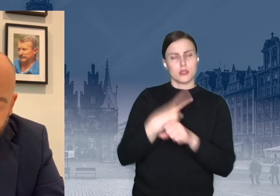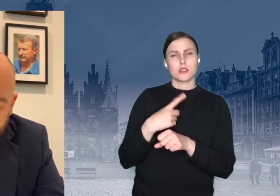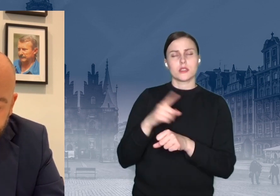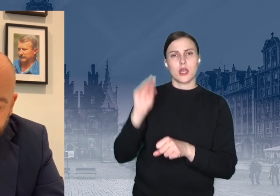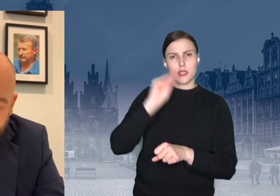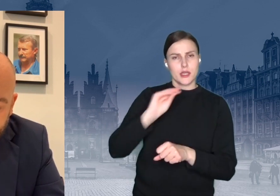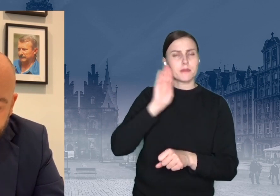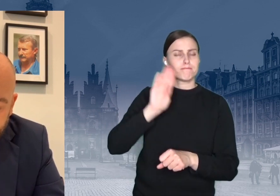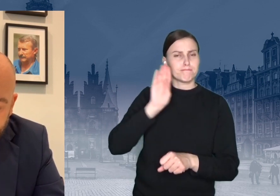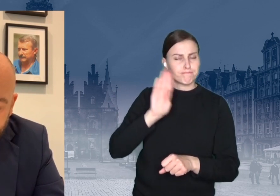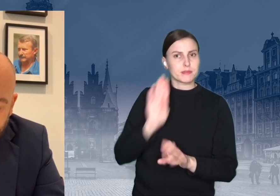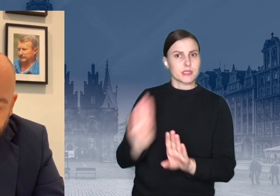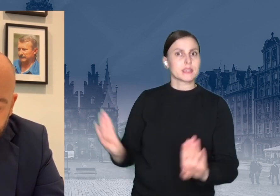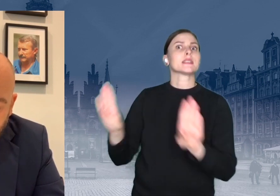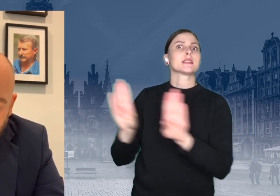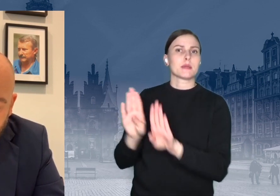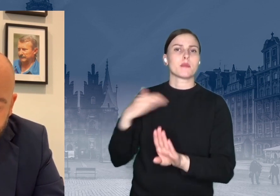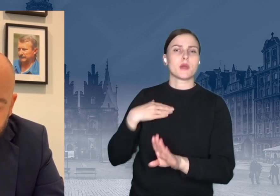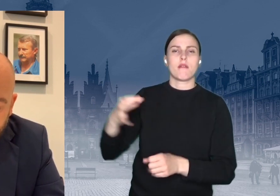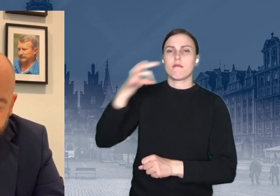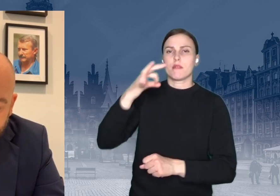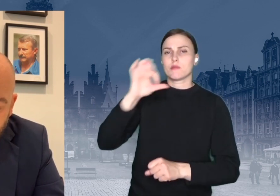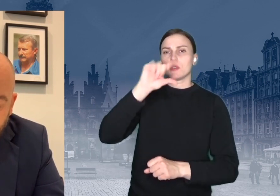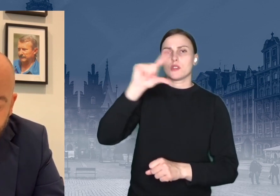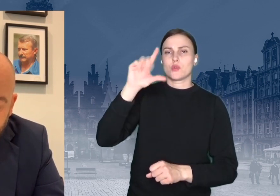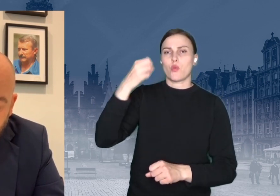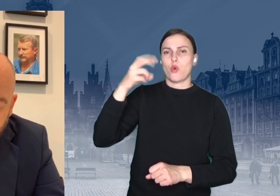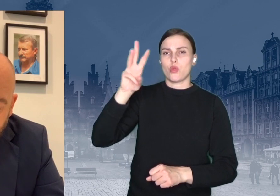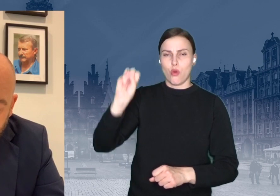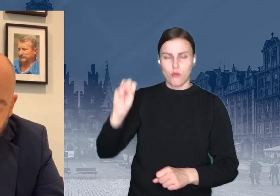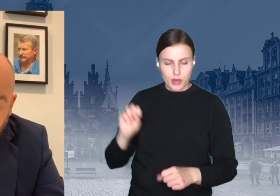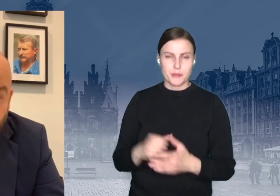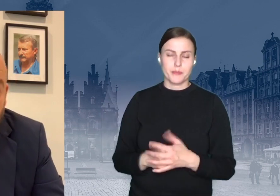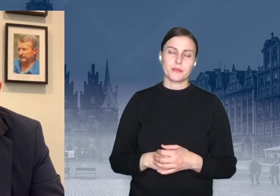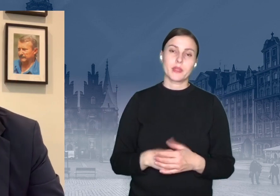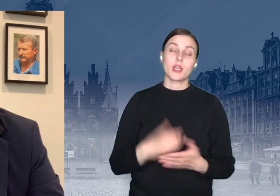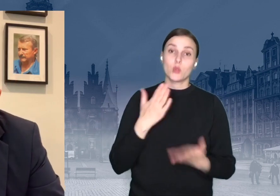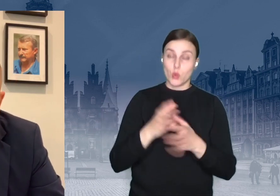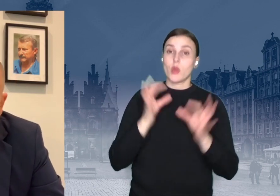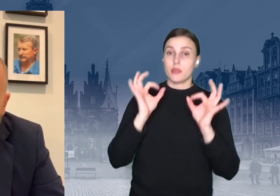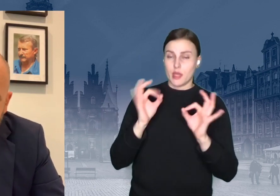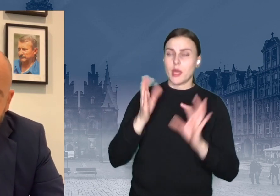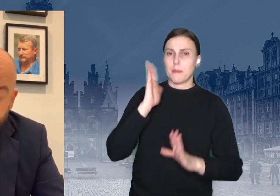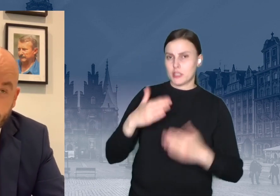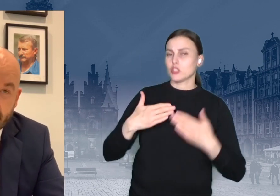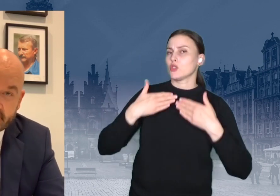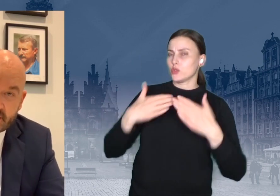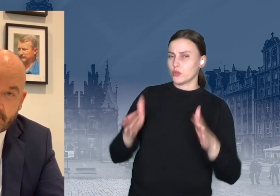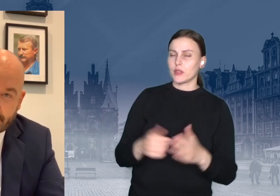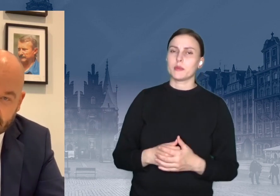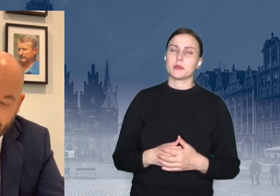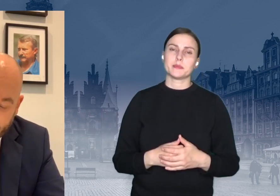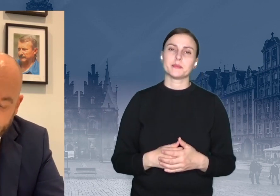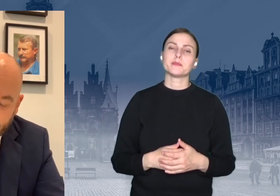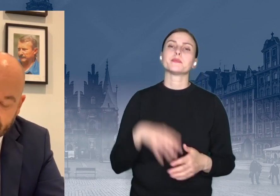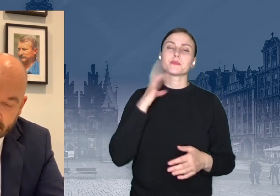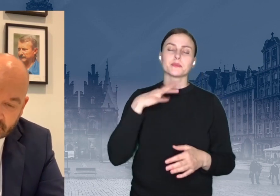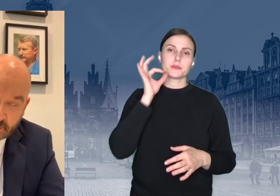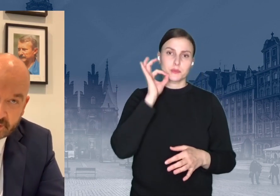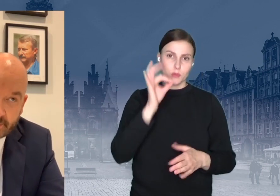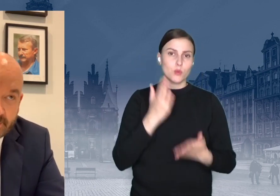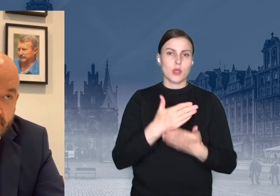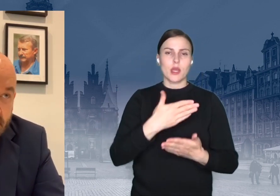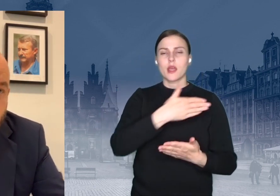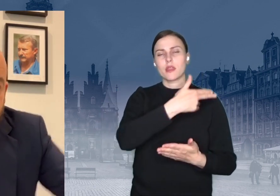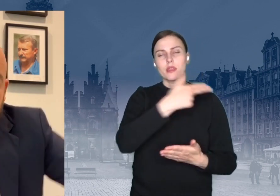jednak ją trochę dłużej podtrzymać zamkniętą, ale już ją, moje drodzy, otwieramy. Dobra, słuchajcie, jesteśmy na Maślicach,